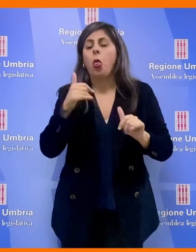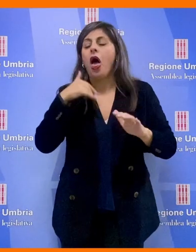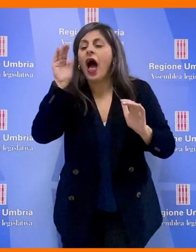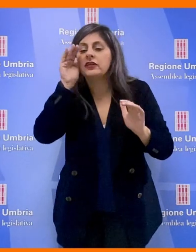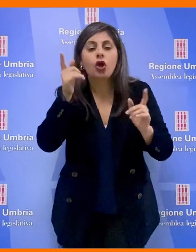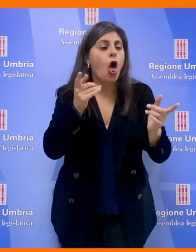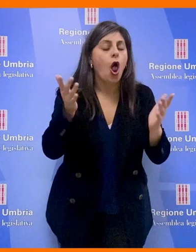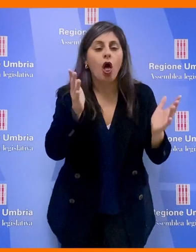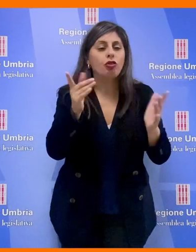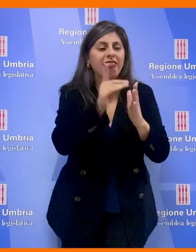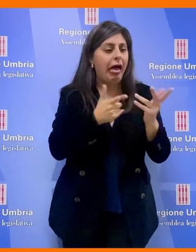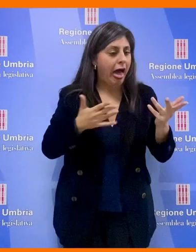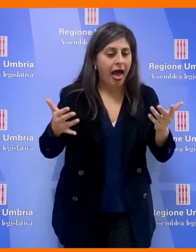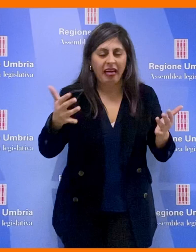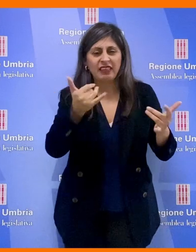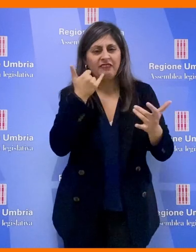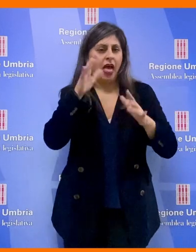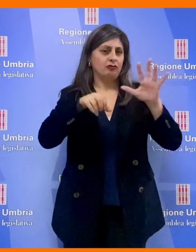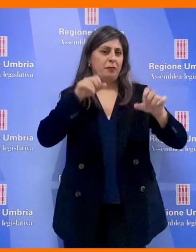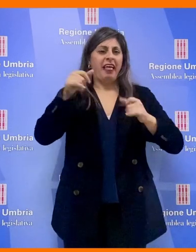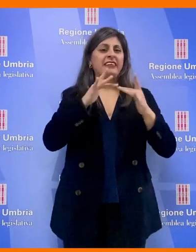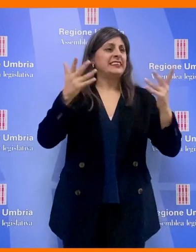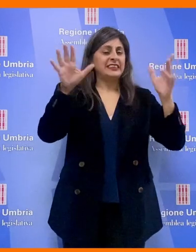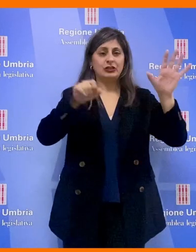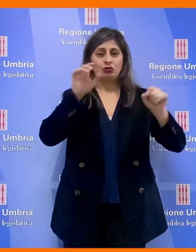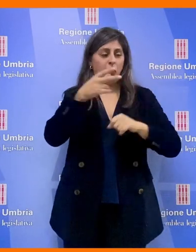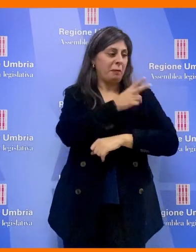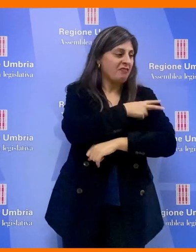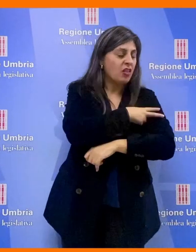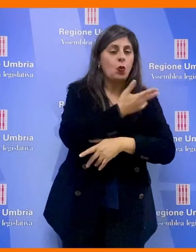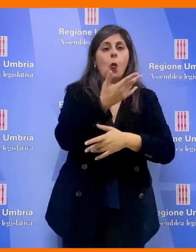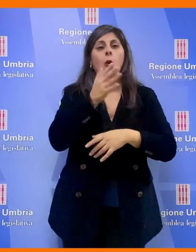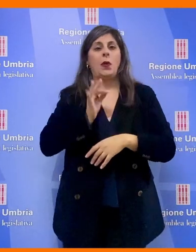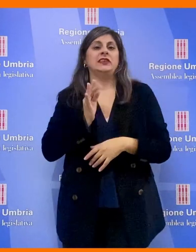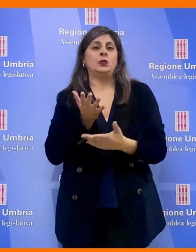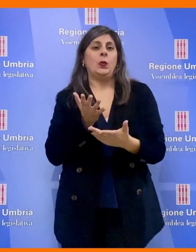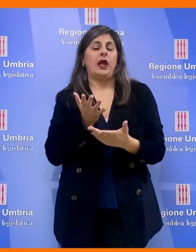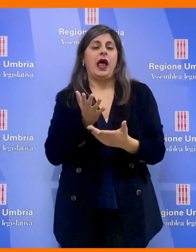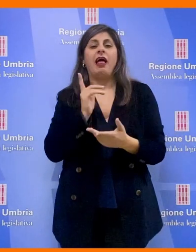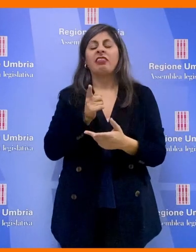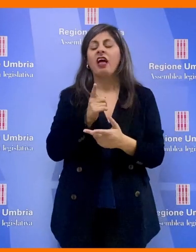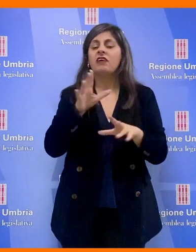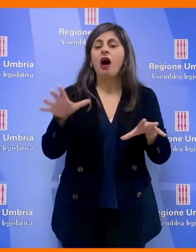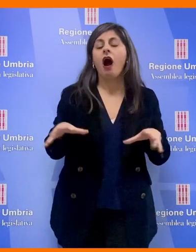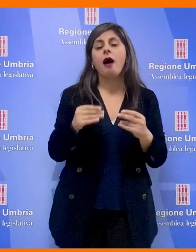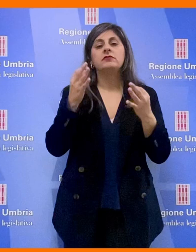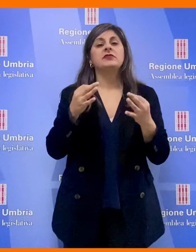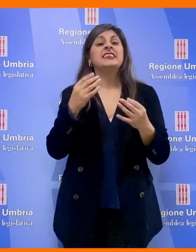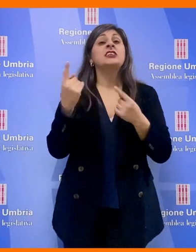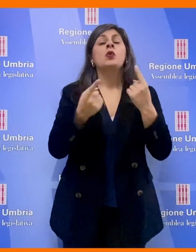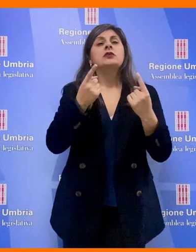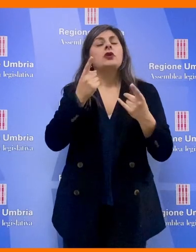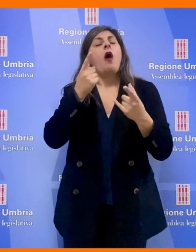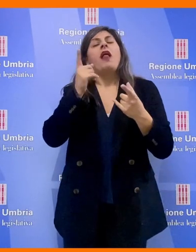che possono essere i dati facilmente reperibili sui siti delle prefetture, delle questure e entrare nel cuore della vicenda.